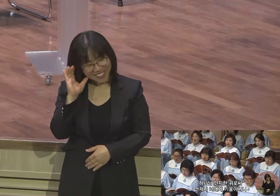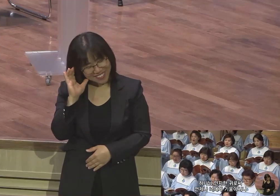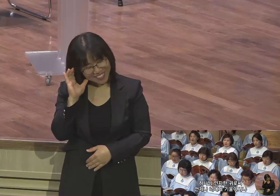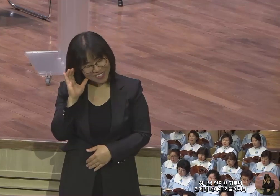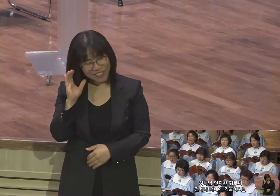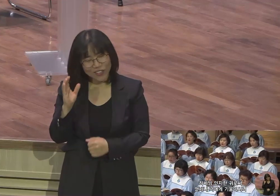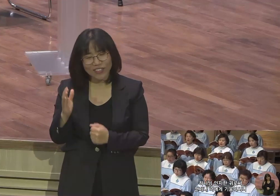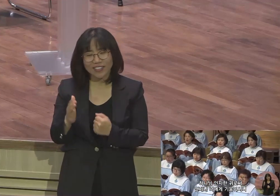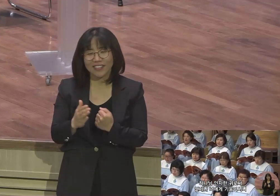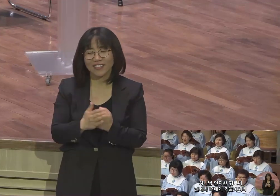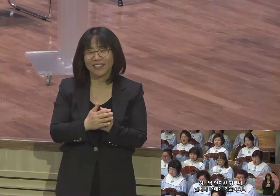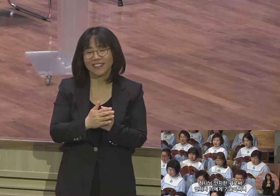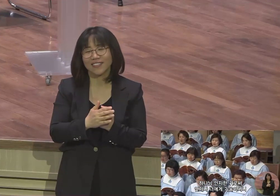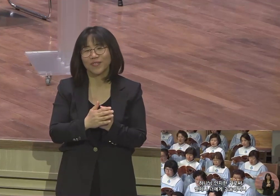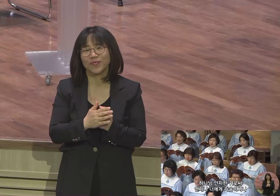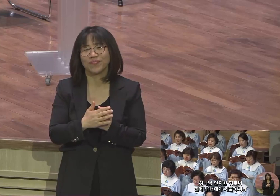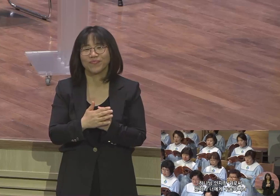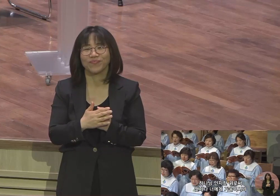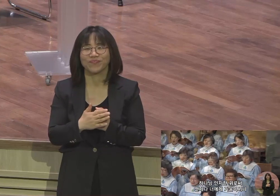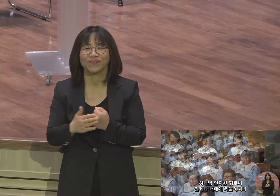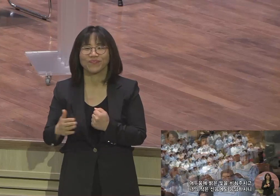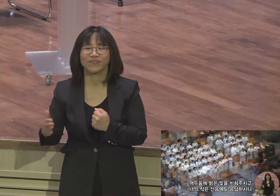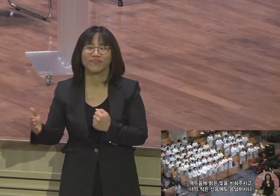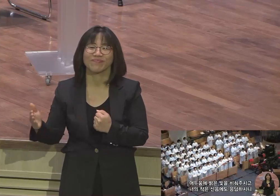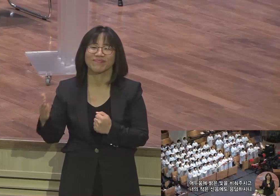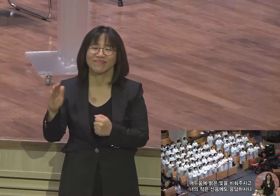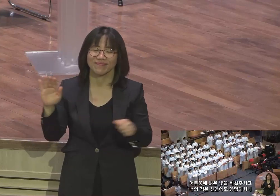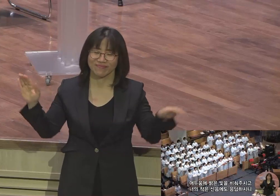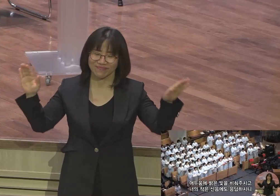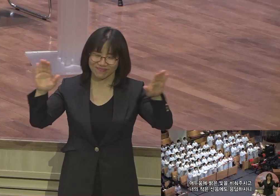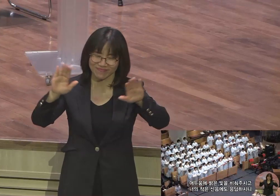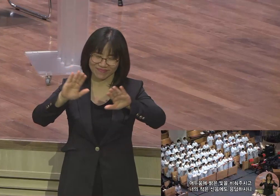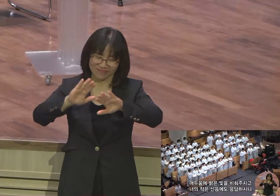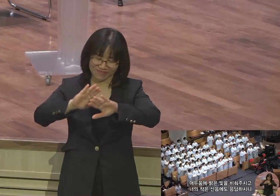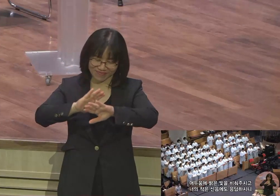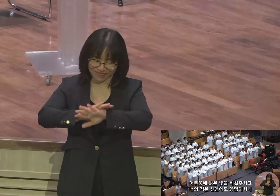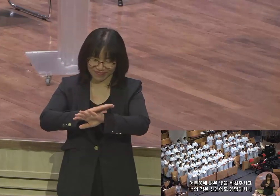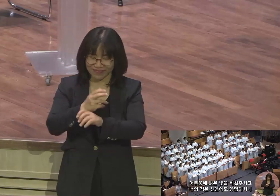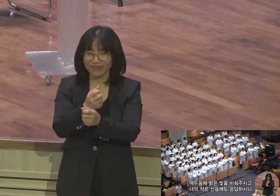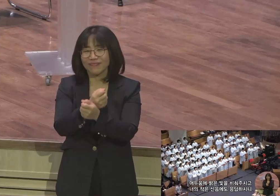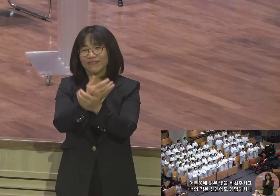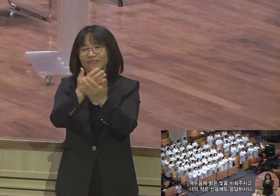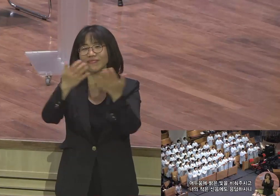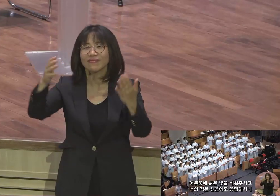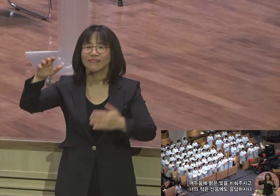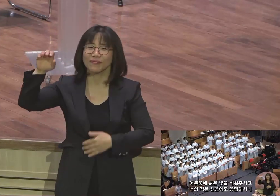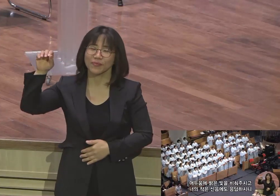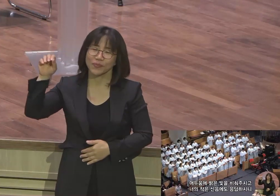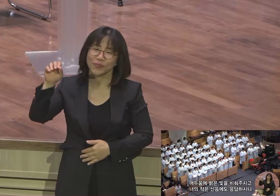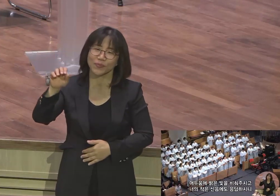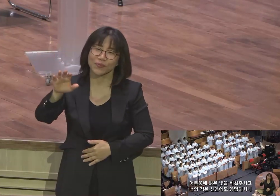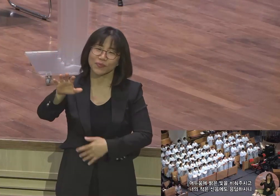기울이시니 어둠음에 밝은 빛을